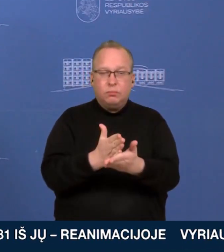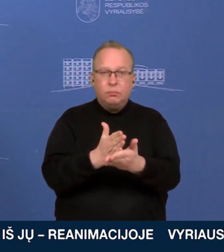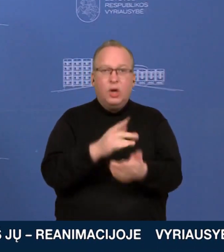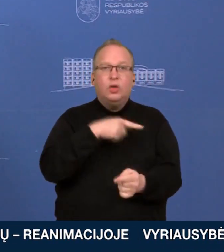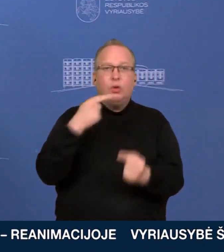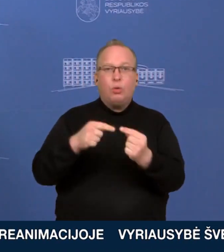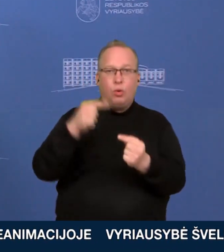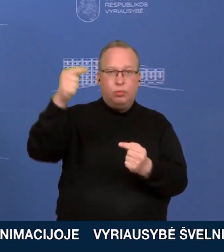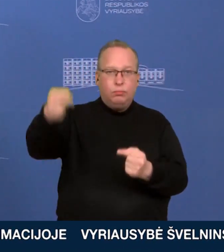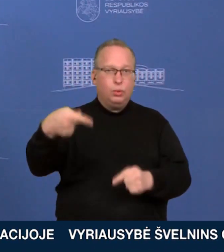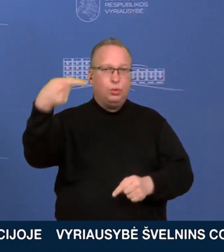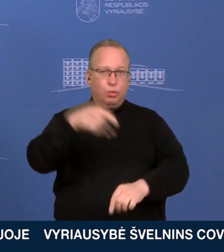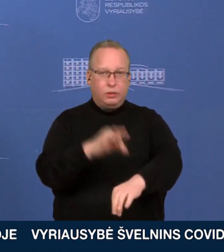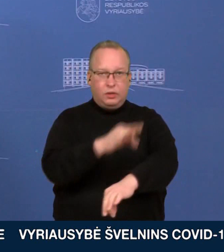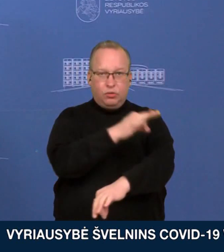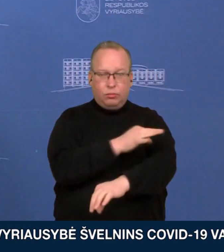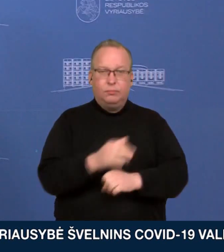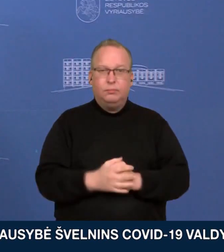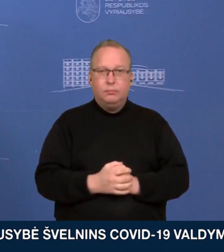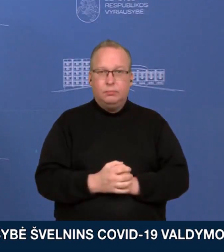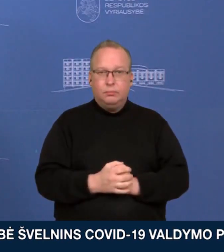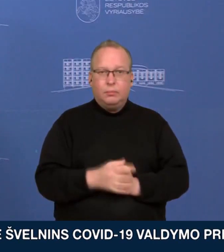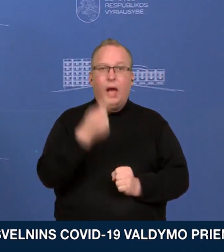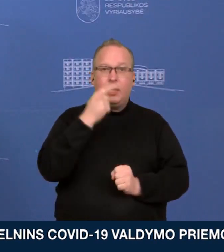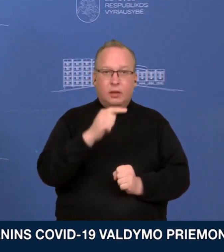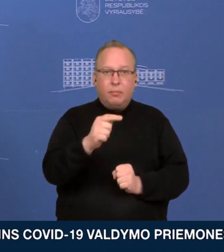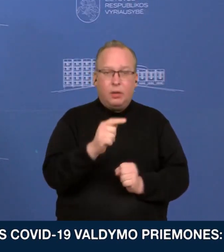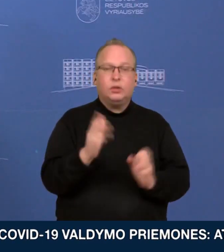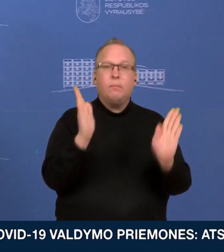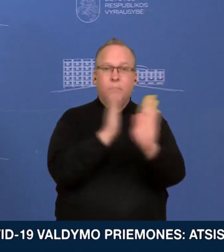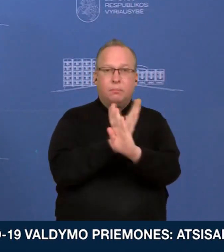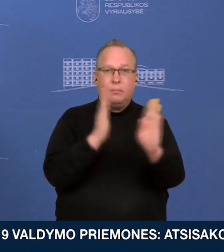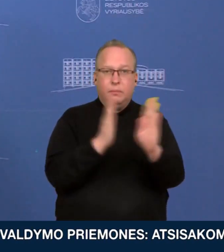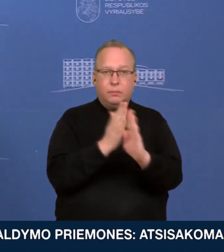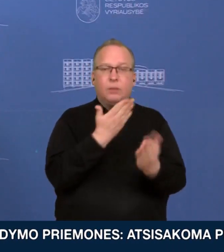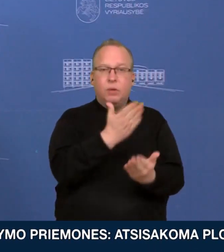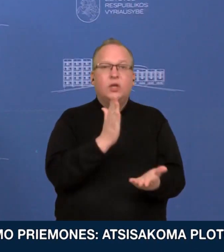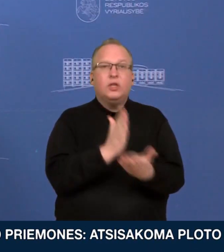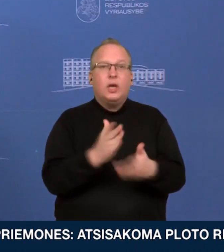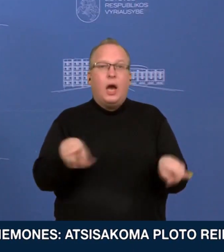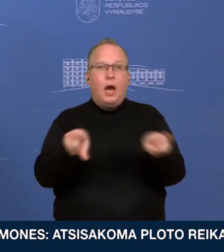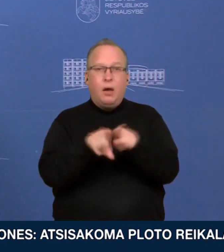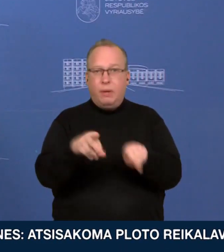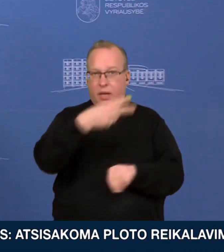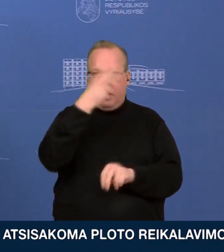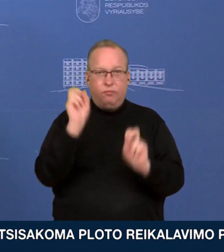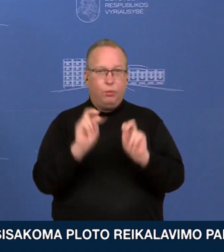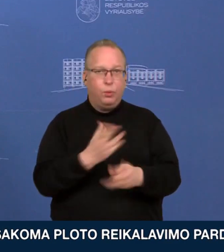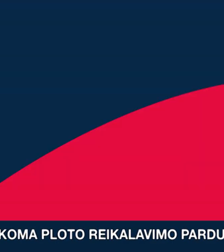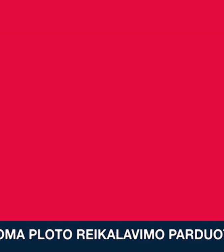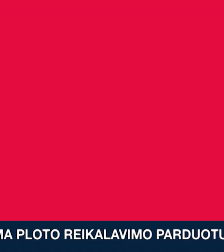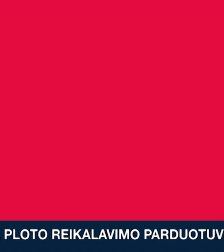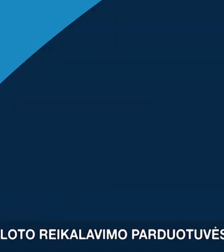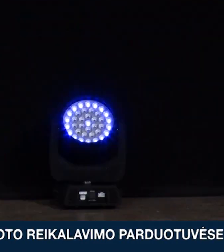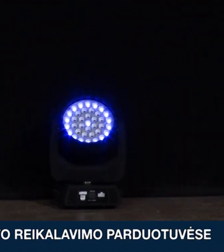tūkstantis kilometrų nuo Lietuvos. Ir artimiausios hydrometo prognozijos yra tokios, kad Lietuvai pavaus negresia.